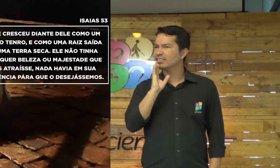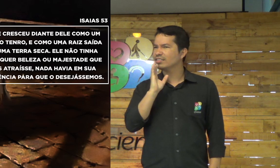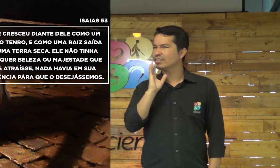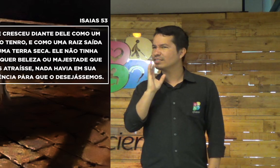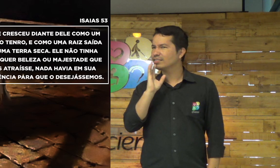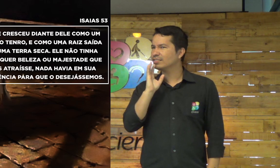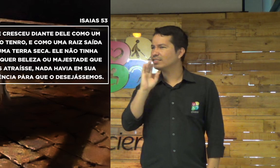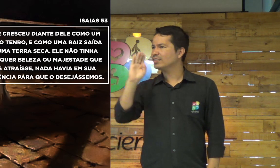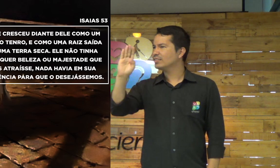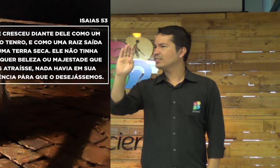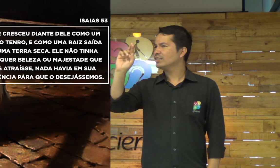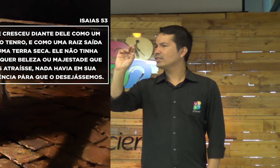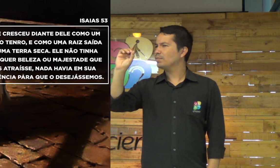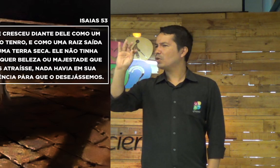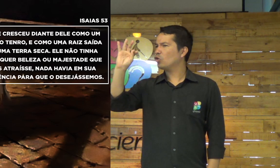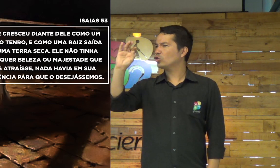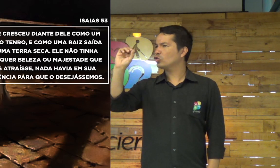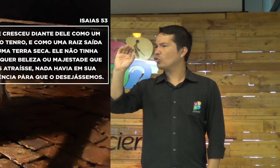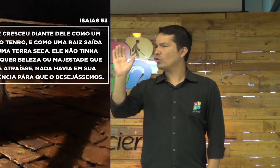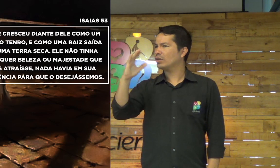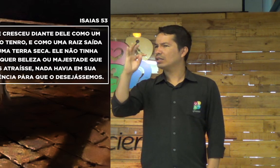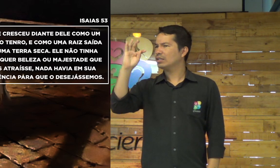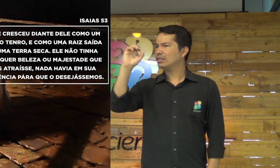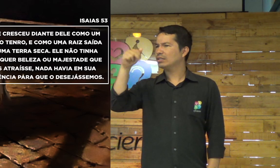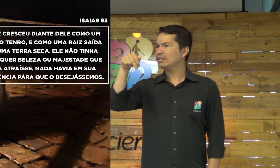Você conhece essa palavra? Broto.